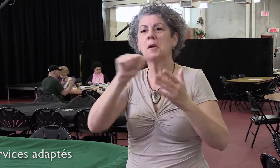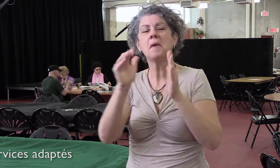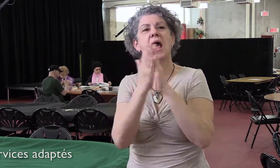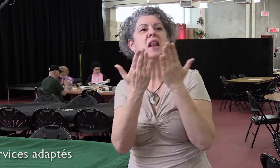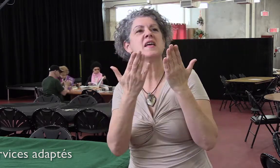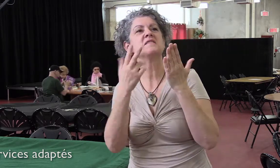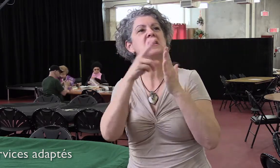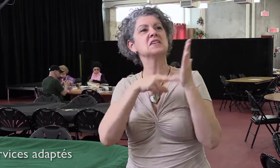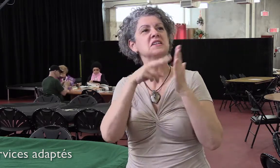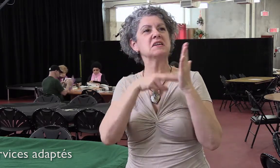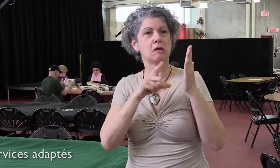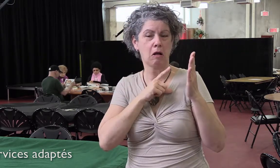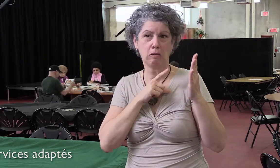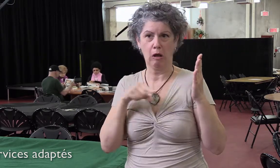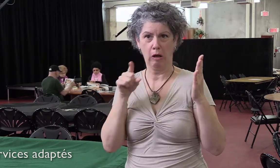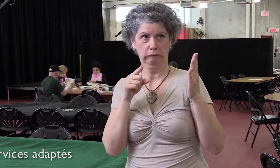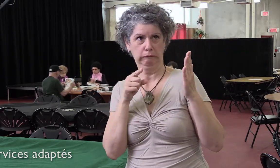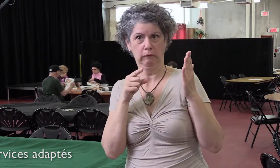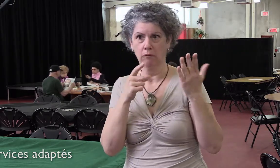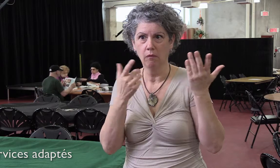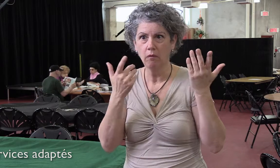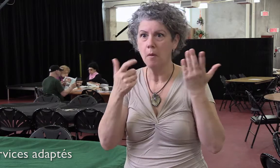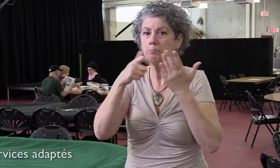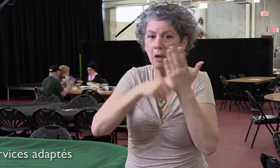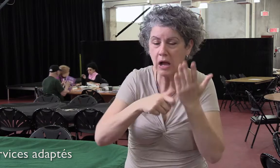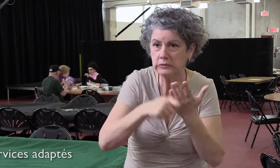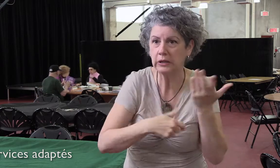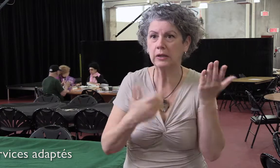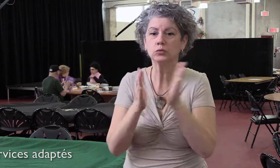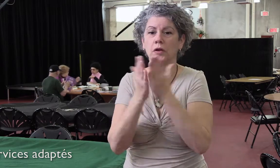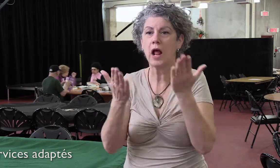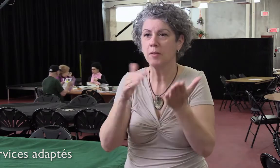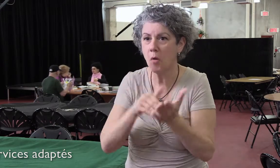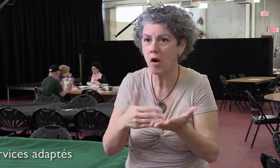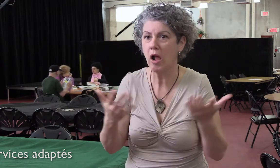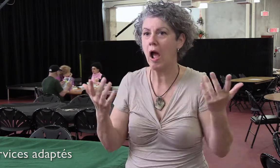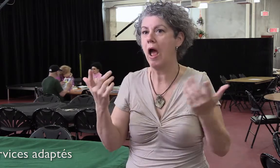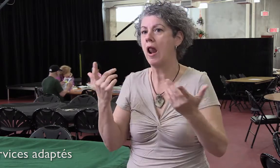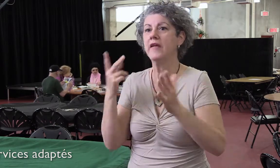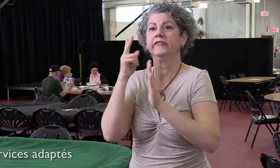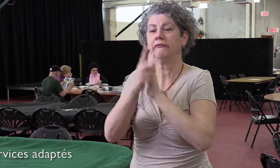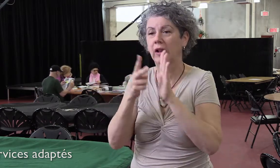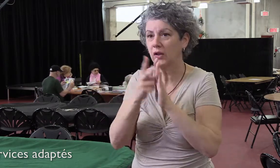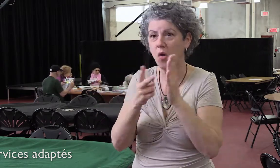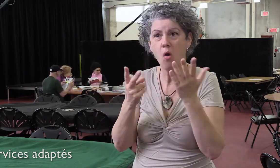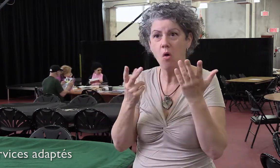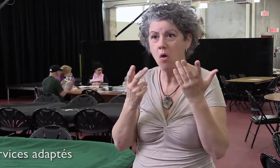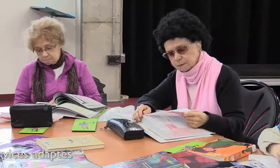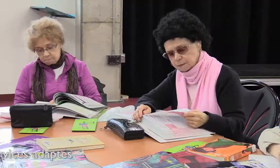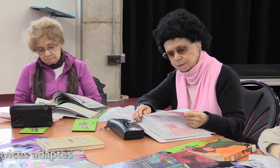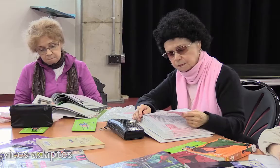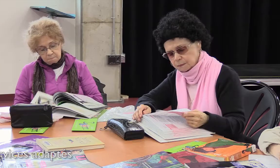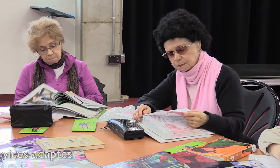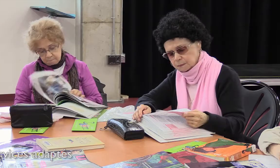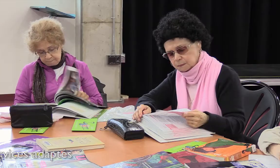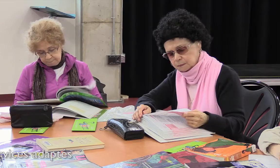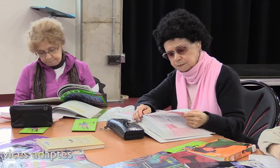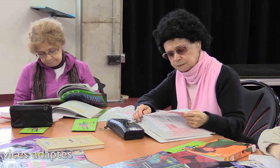fait toutes les explications. Ça peut être pas juste des livres aussi, mais des vidéos, des magazines, le Journal de Montréal. Ça fait qu'il vraiment plusieurs possibilités.